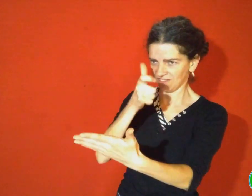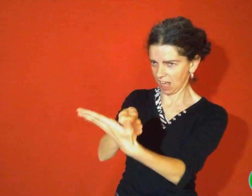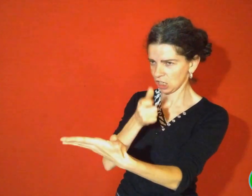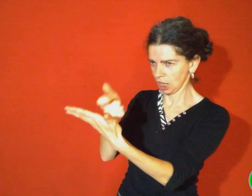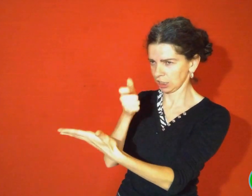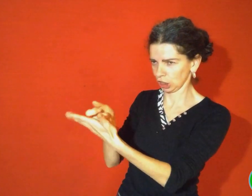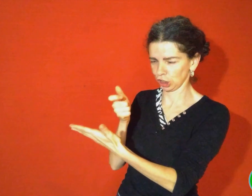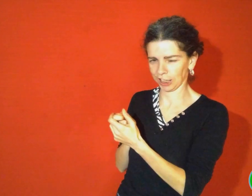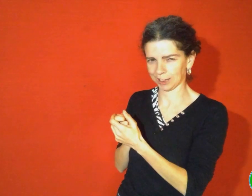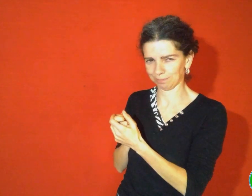les meilleurs produits.